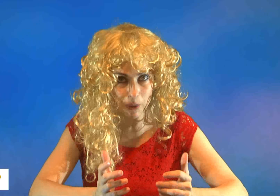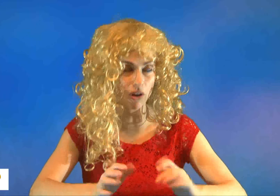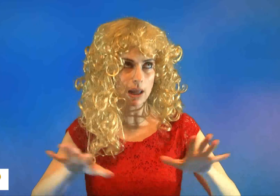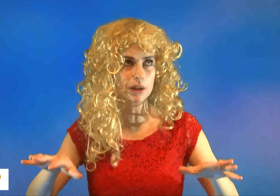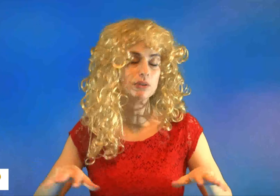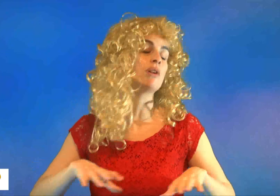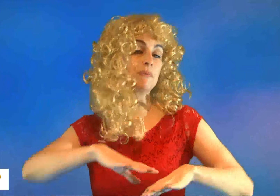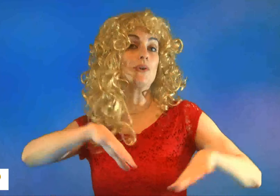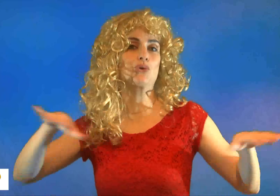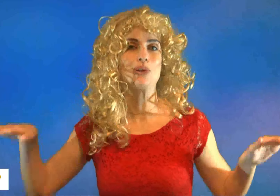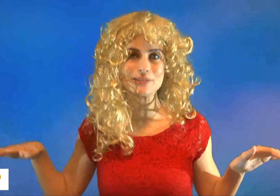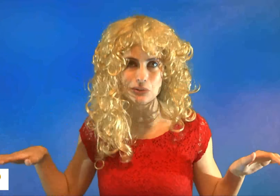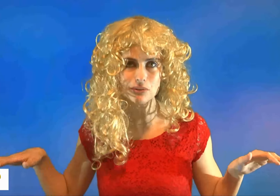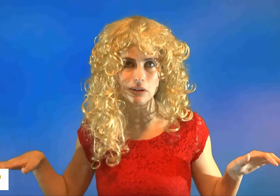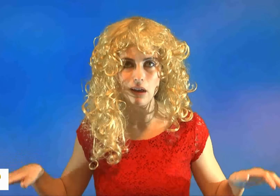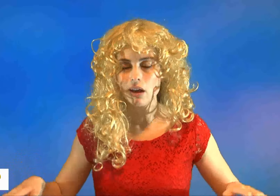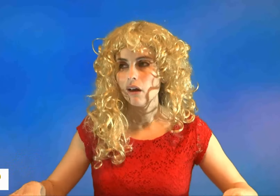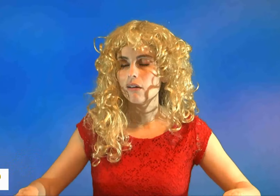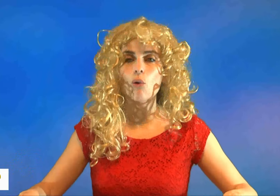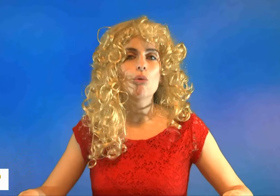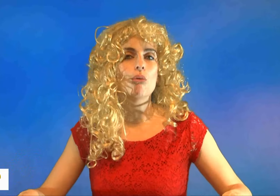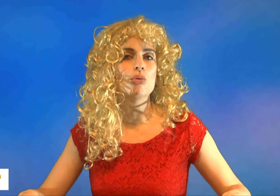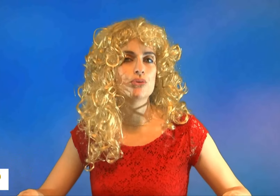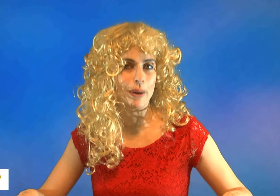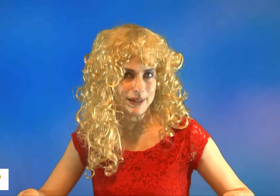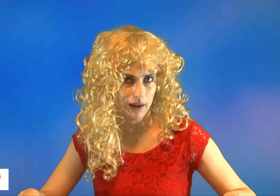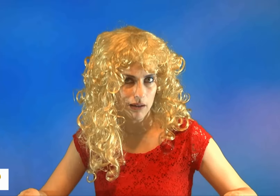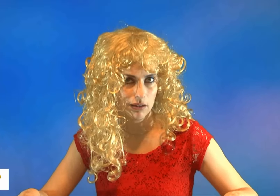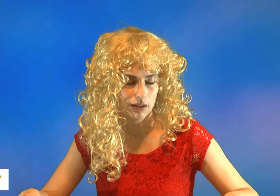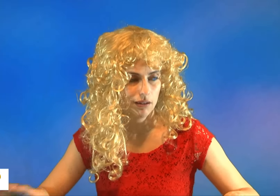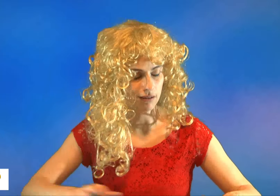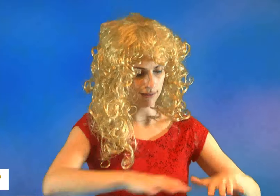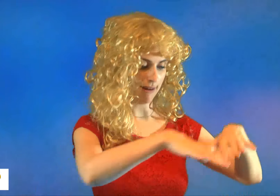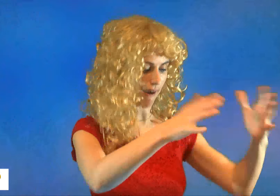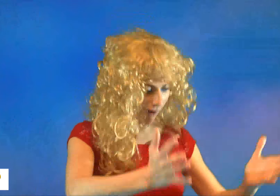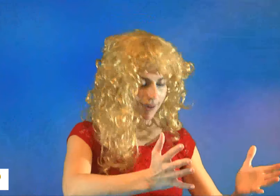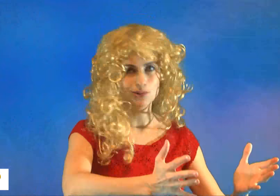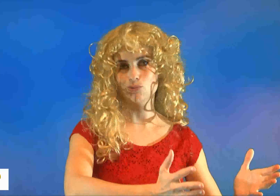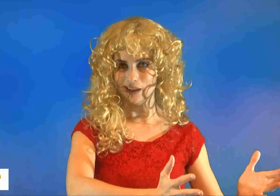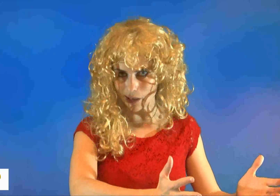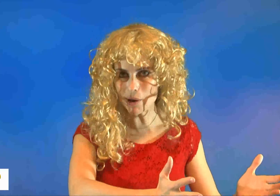prétend à l'abri de la psychose collective. On voit bien là, son sac à main.